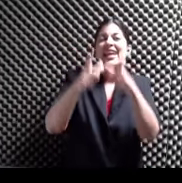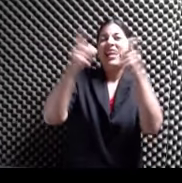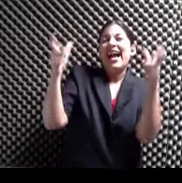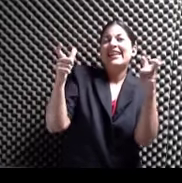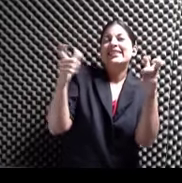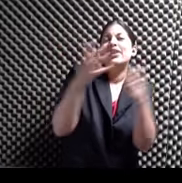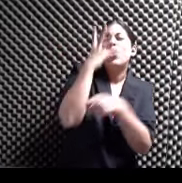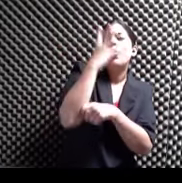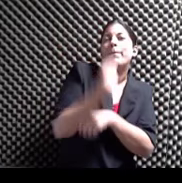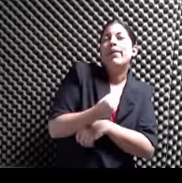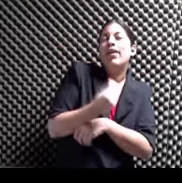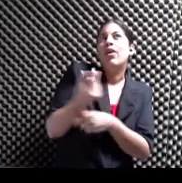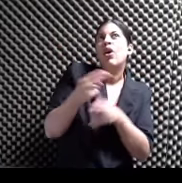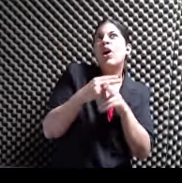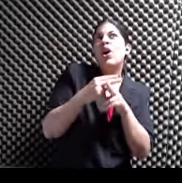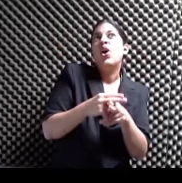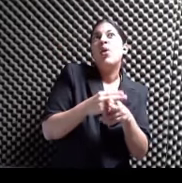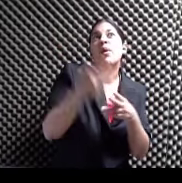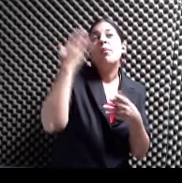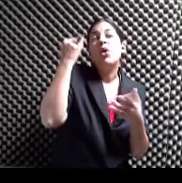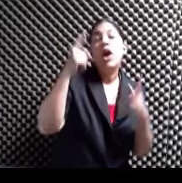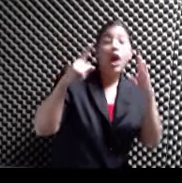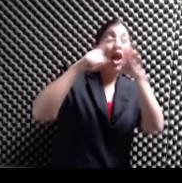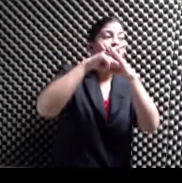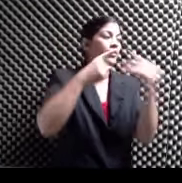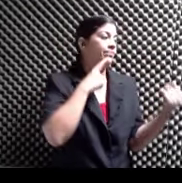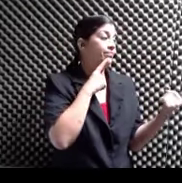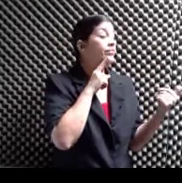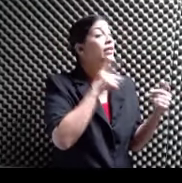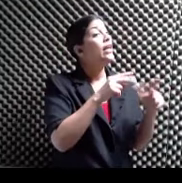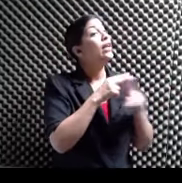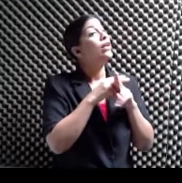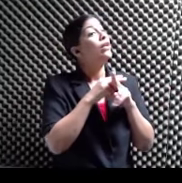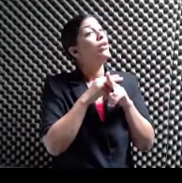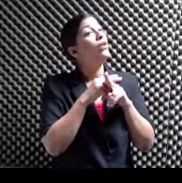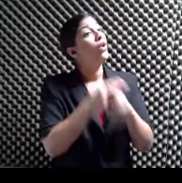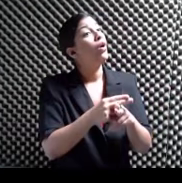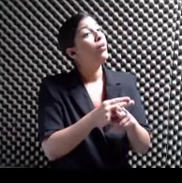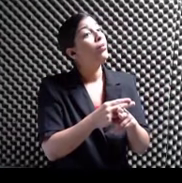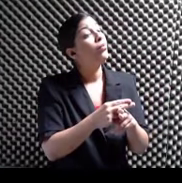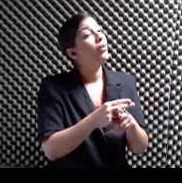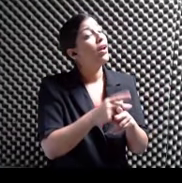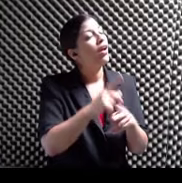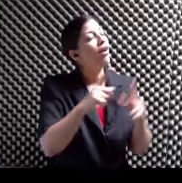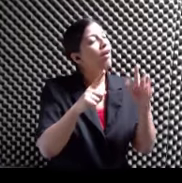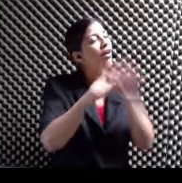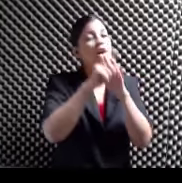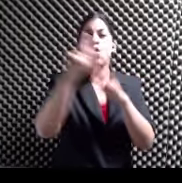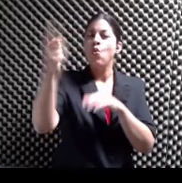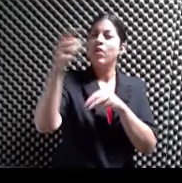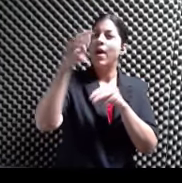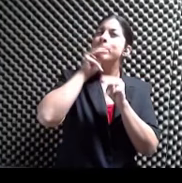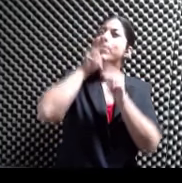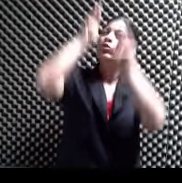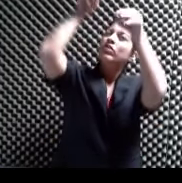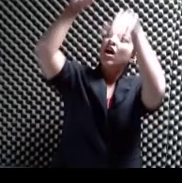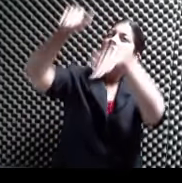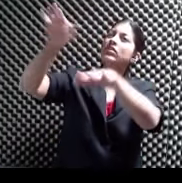tiene Lleva a todo el programa Una leyenda El nombre del Gigante Dormido Lo origina Una montaña Que se ve desde la plaza Que